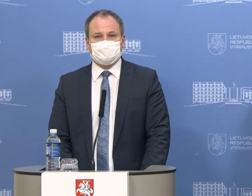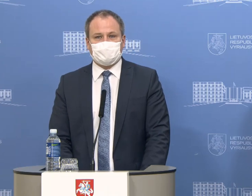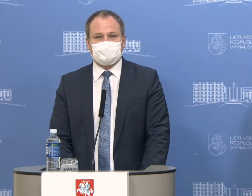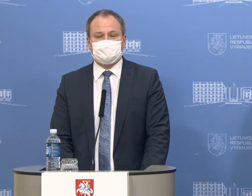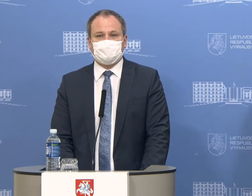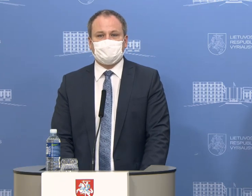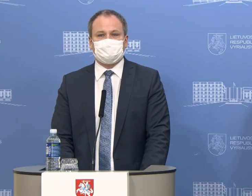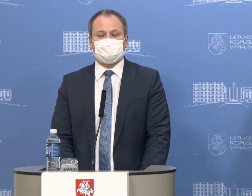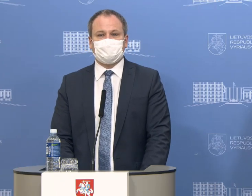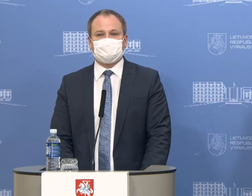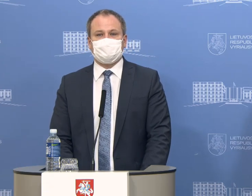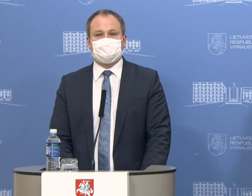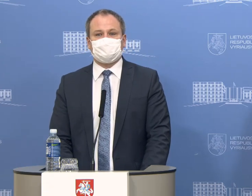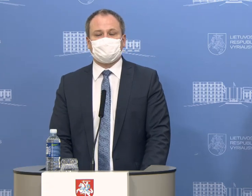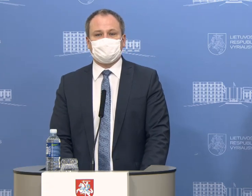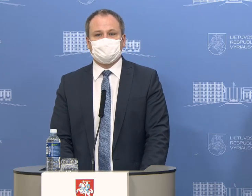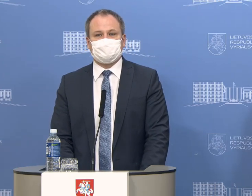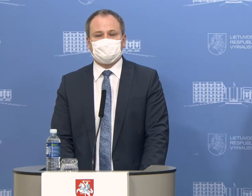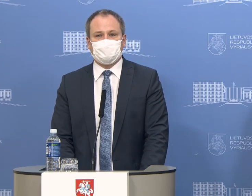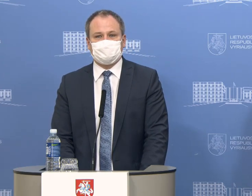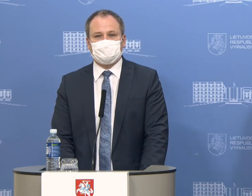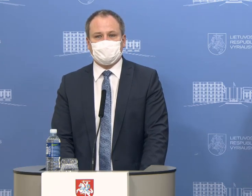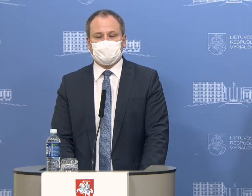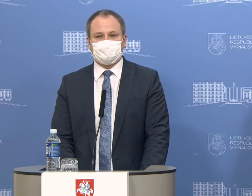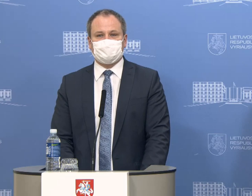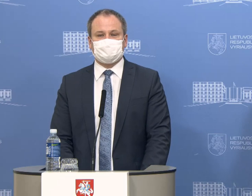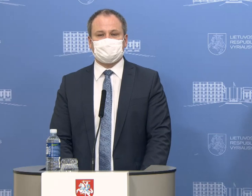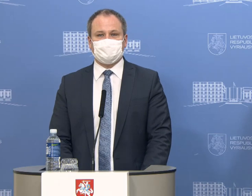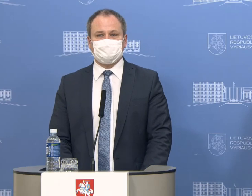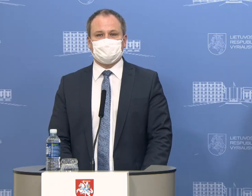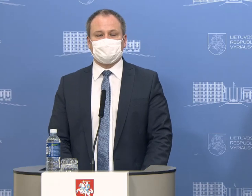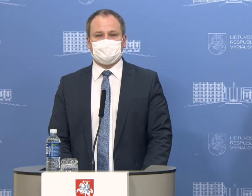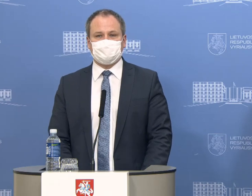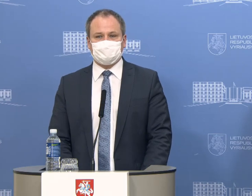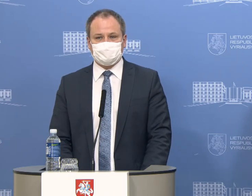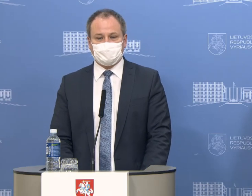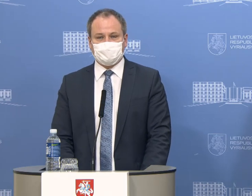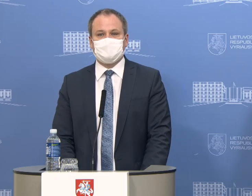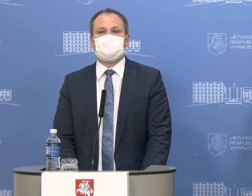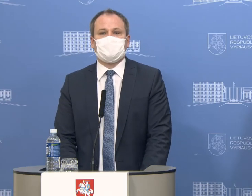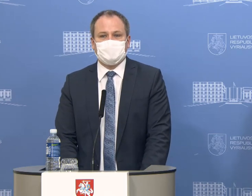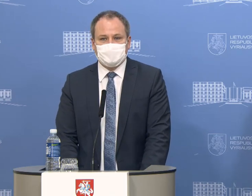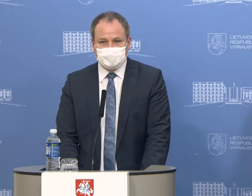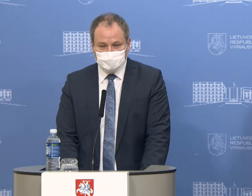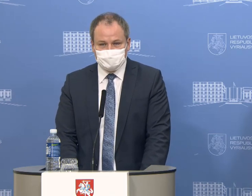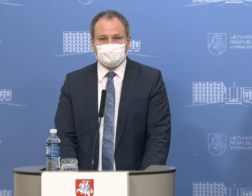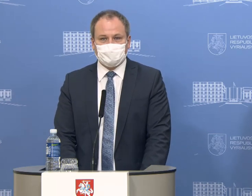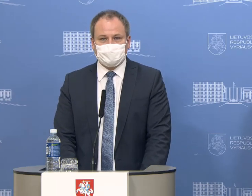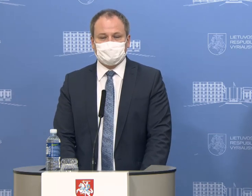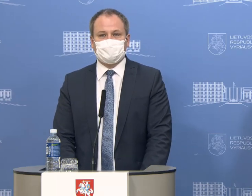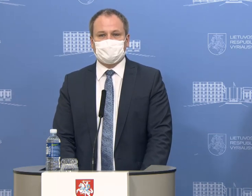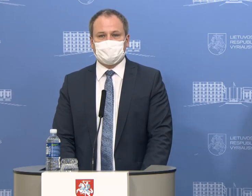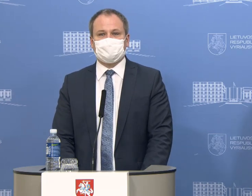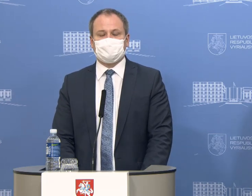žiniamis, ką tik kalbėjusi su Vilniaus miesto savivaldybė, bet tie žmonės, kurie leido naktis viešbučiuose, grįžę iš užsienio, jau